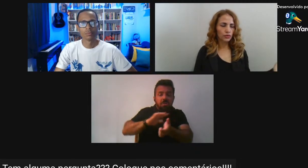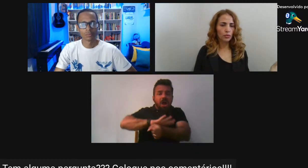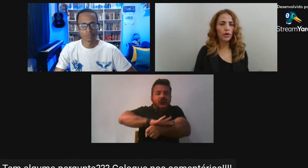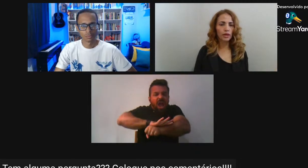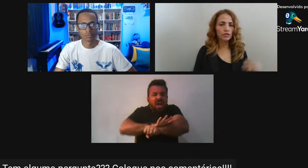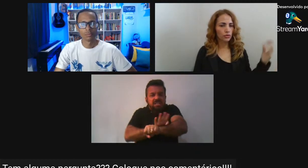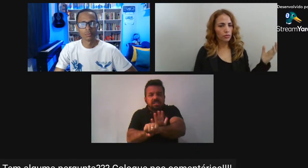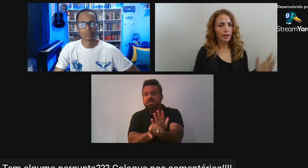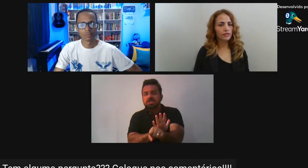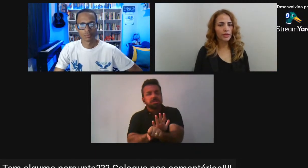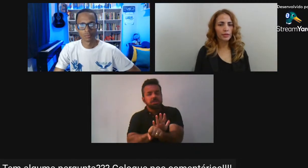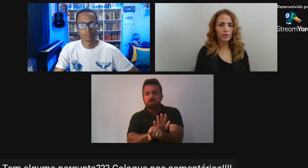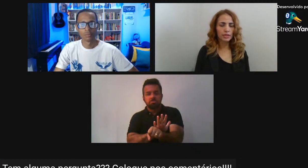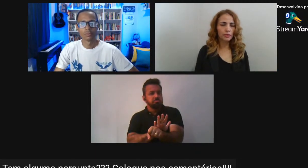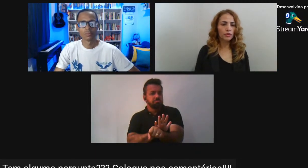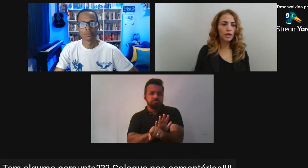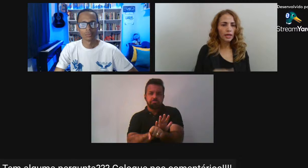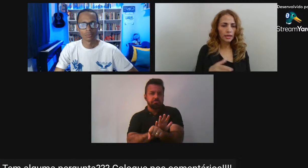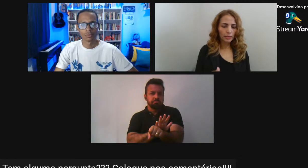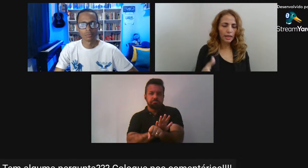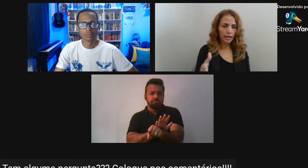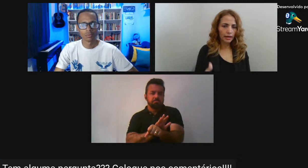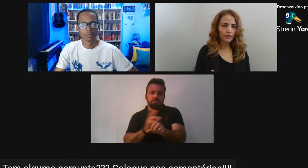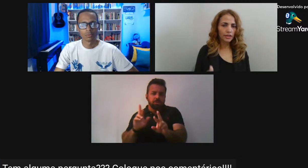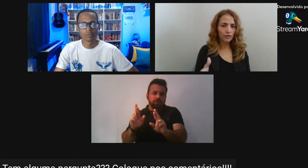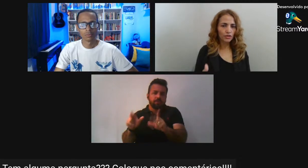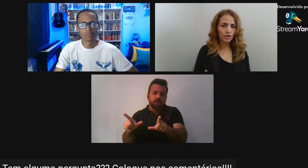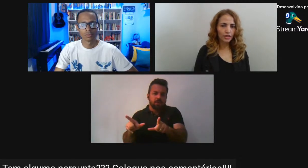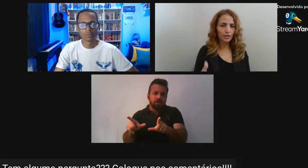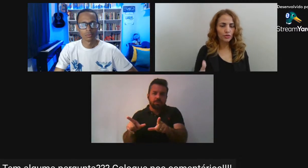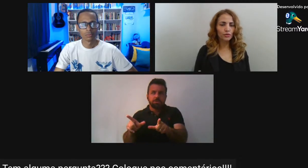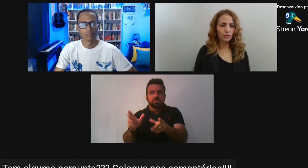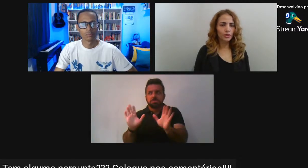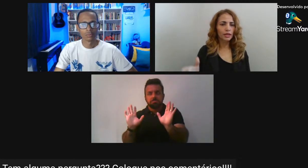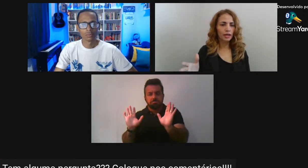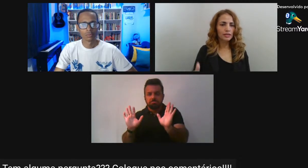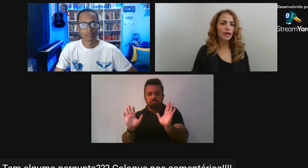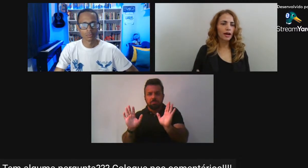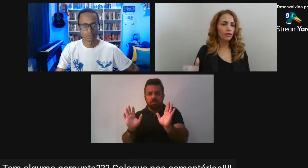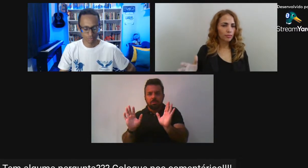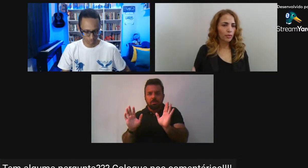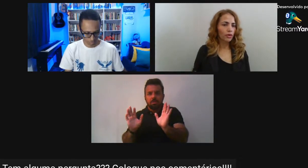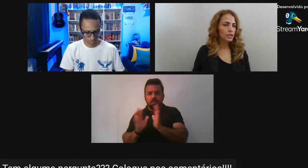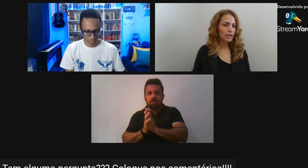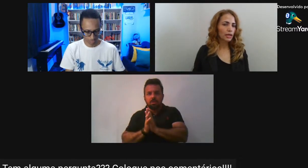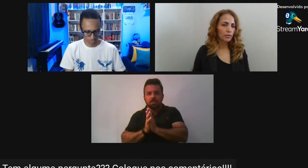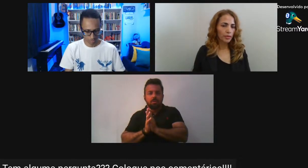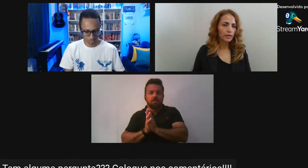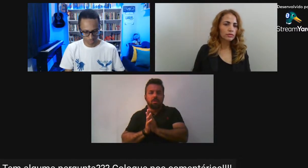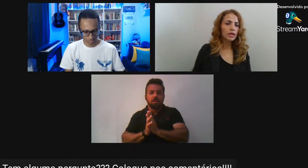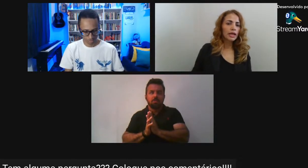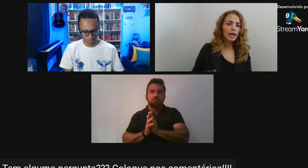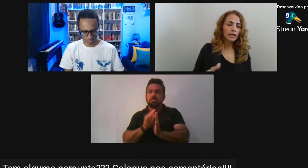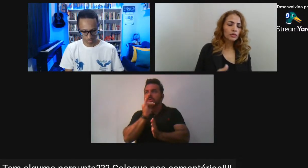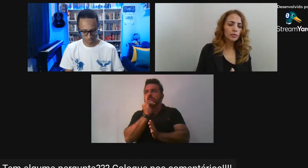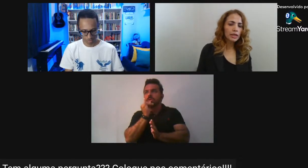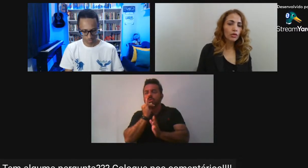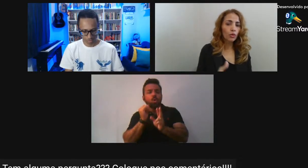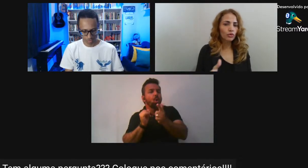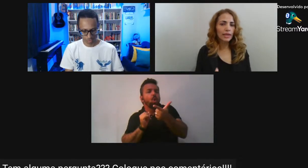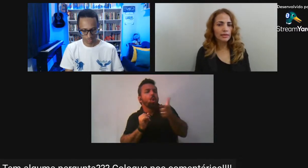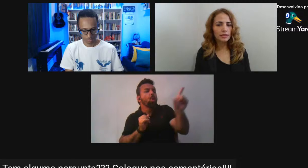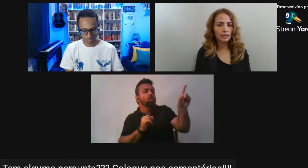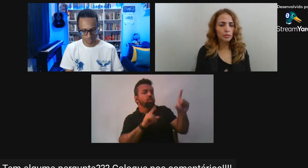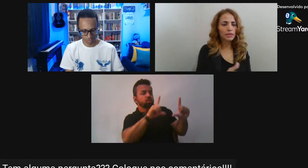fotógrafos Como o Hench Ou como o Marco Ferrer Por exemplo Que trabalhava E defendia a estrutura racial Posta naquele momento O